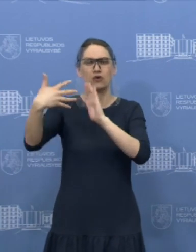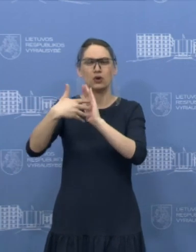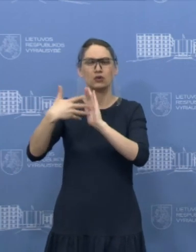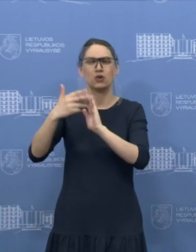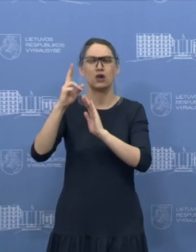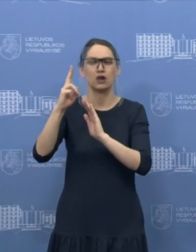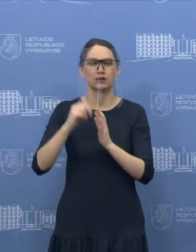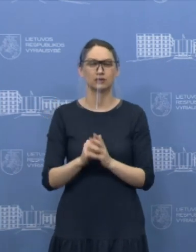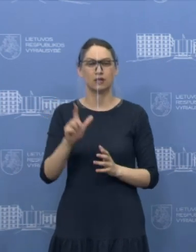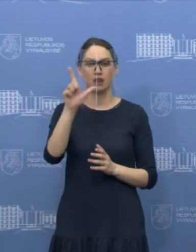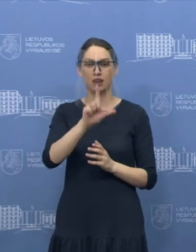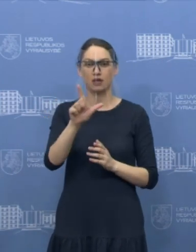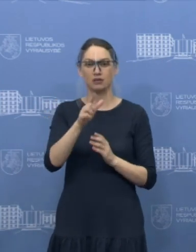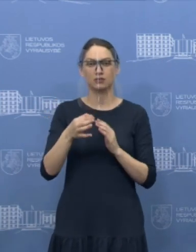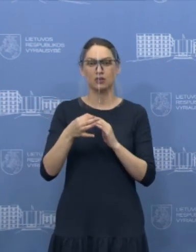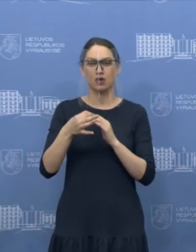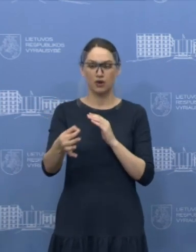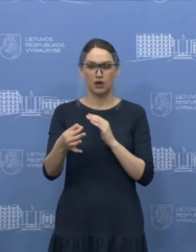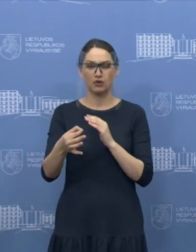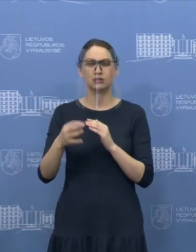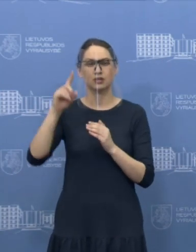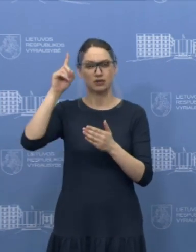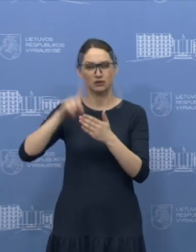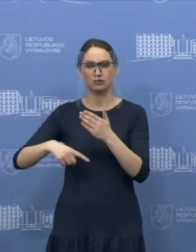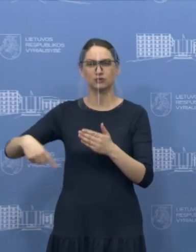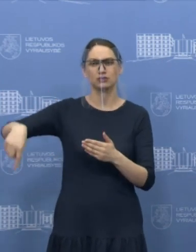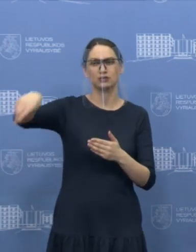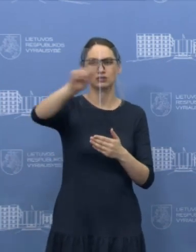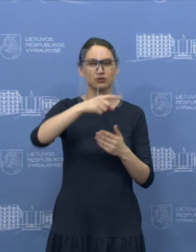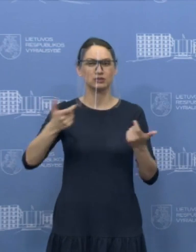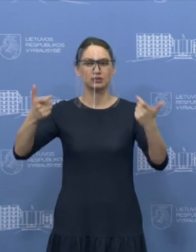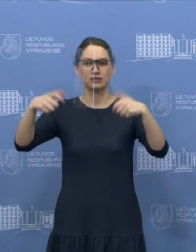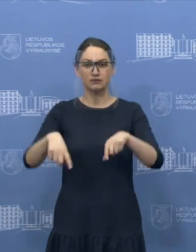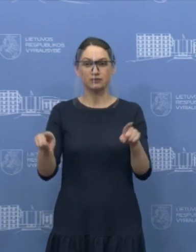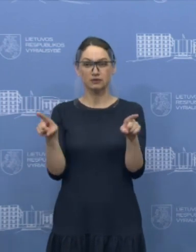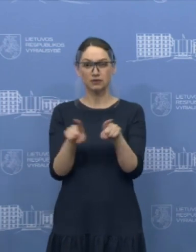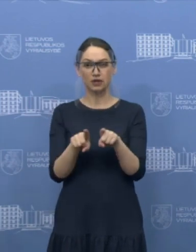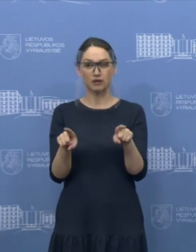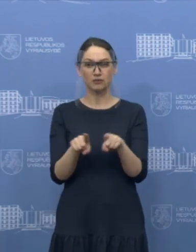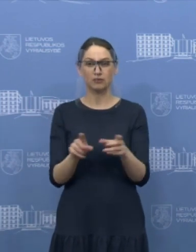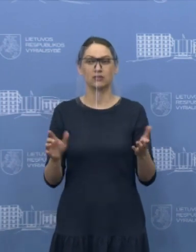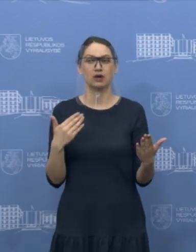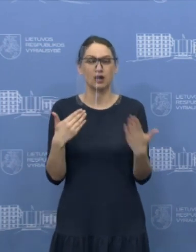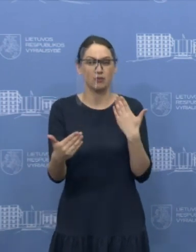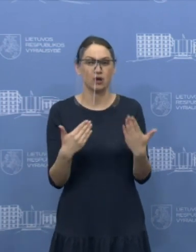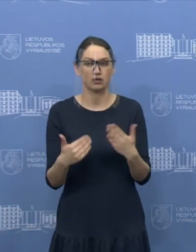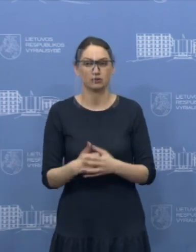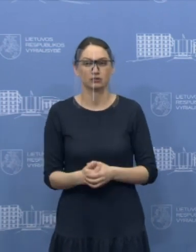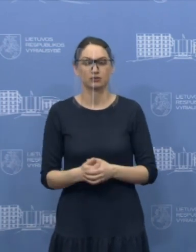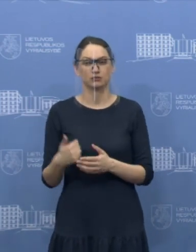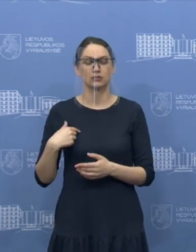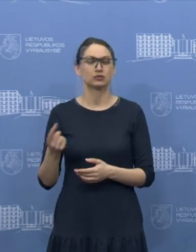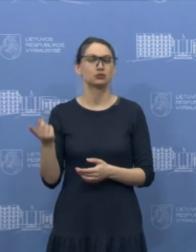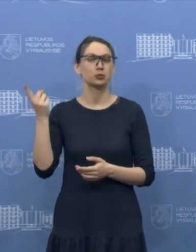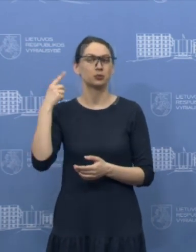Tai lasdėjų rajone, tikiu, kad taip yra ir kitose savivaldybėse panašiai, procesas vyksta taip. Mes sužinome, kad